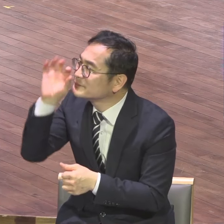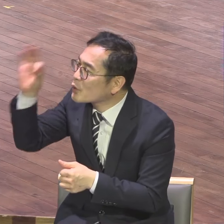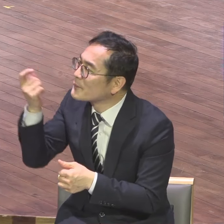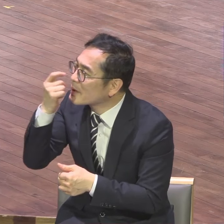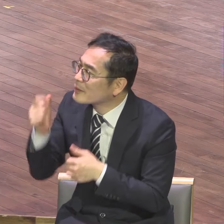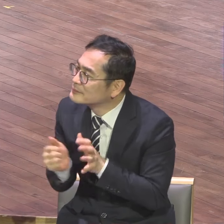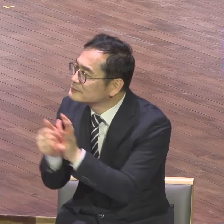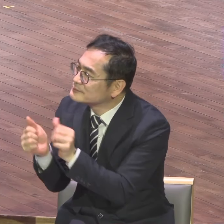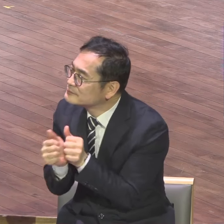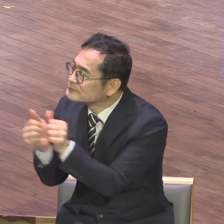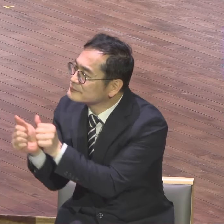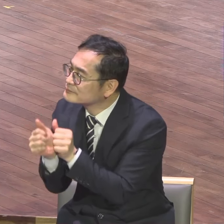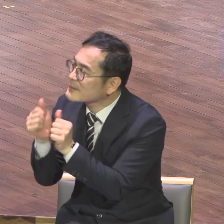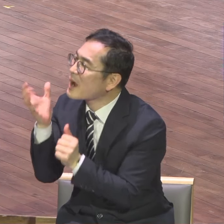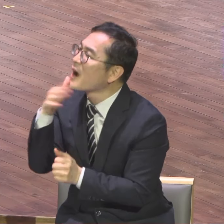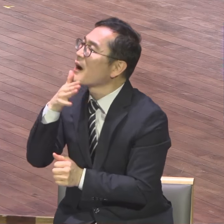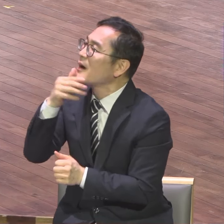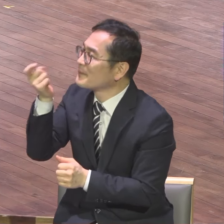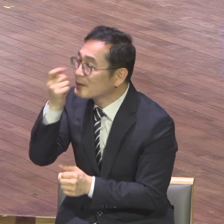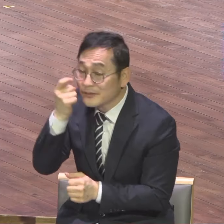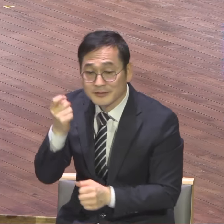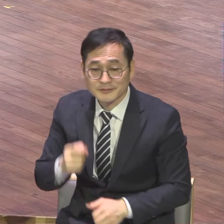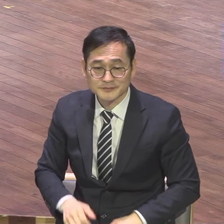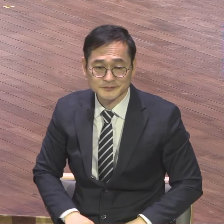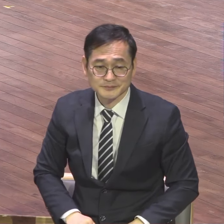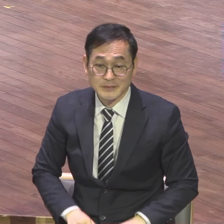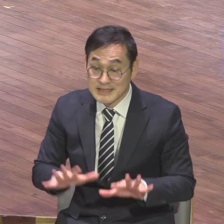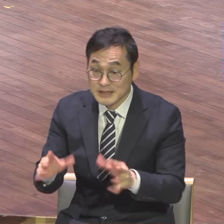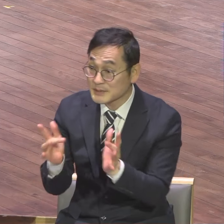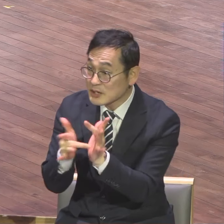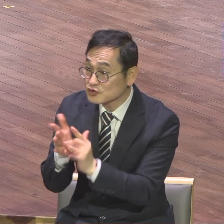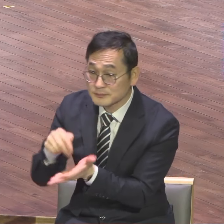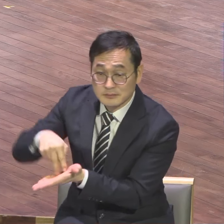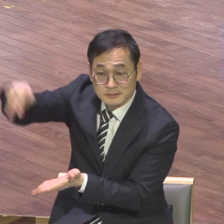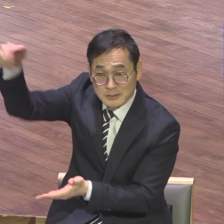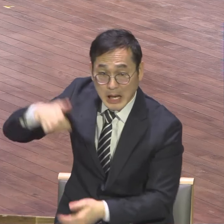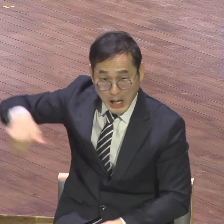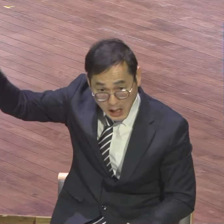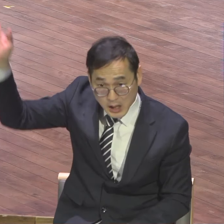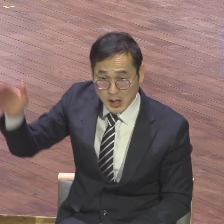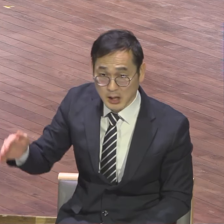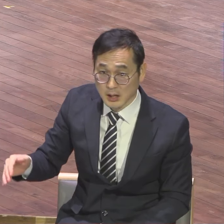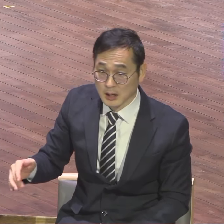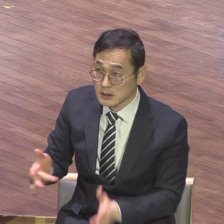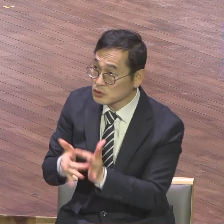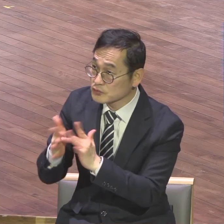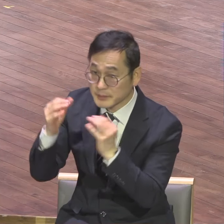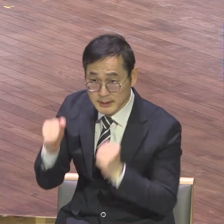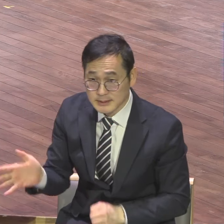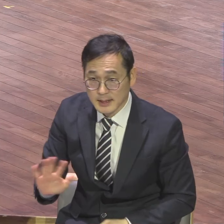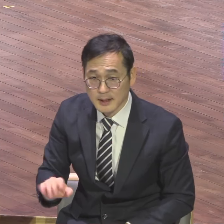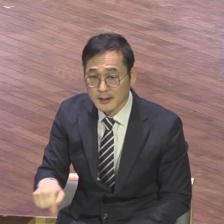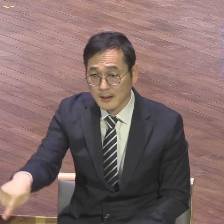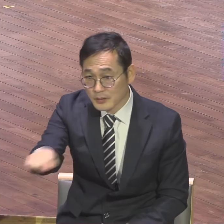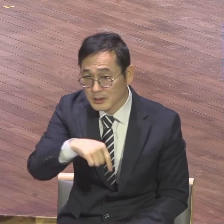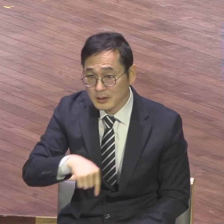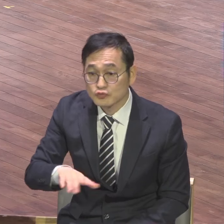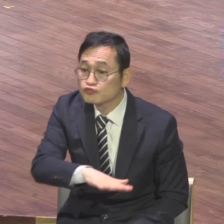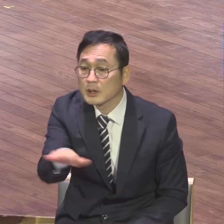이렇게 직접 우리와 생활하지 않잖아요 어줌은 천국에 계시니까 그러면 어떻게 하면 돼요 지금 시대에